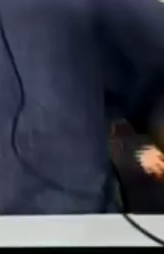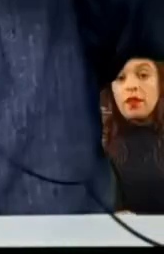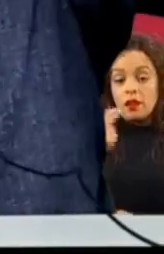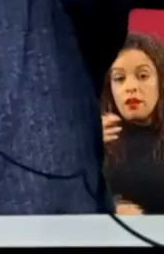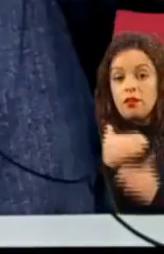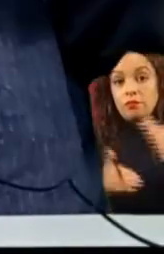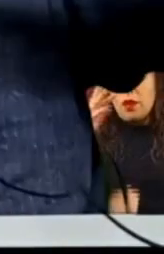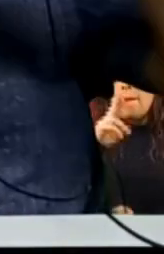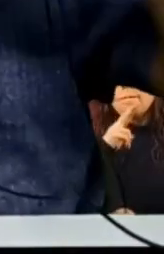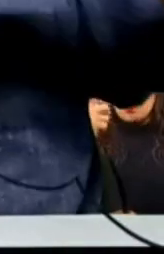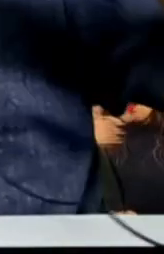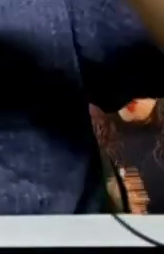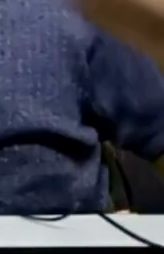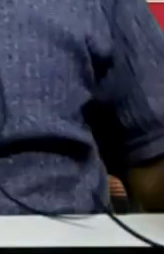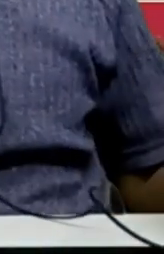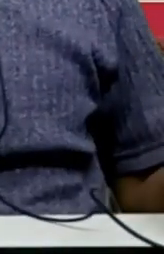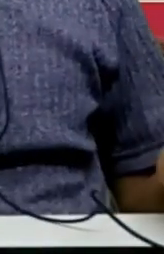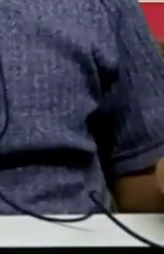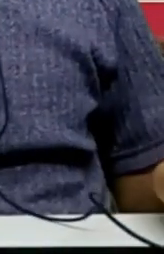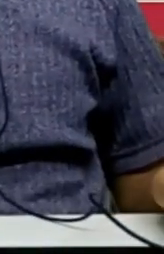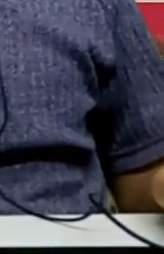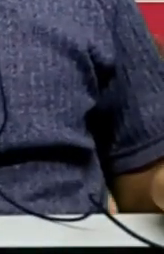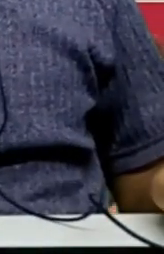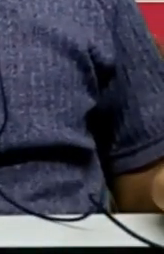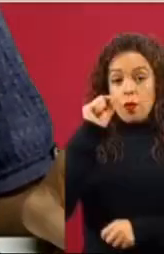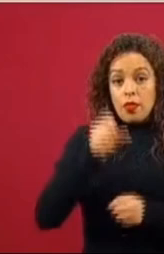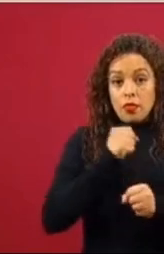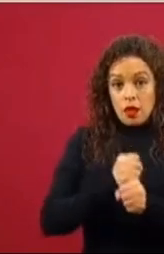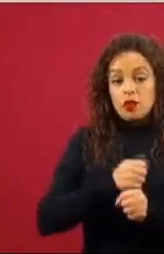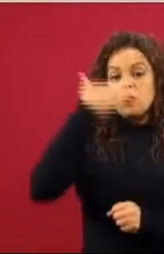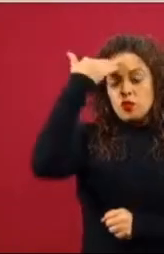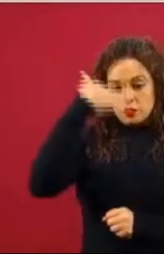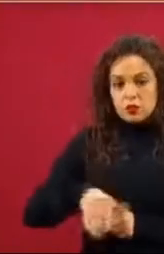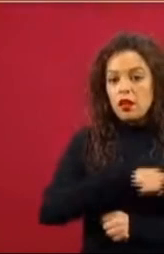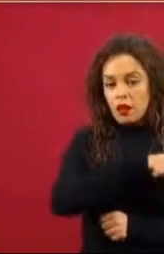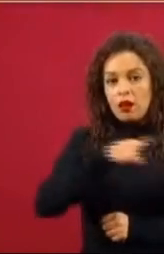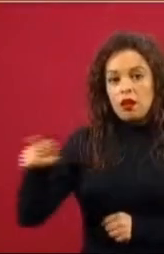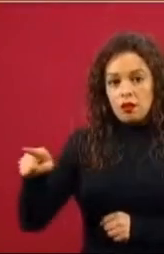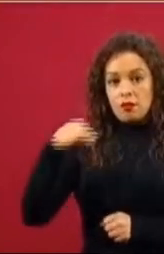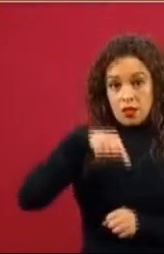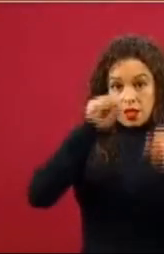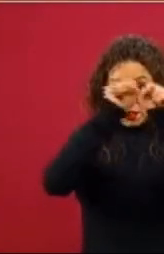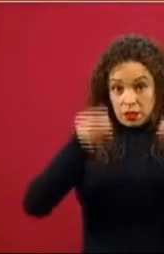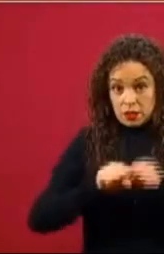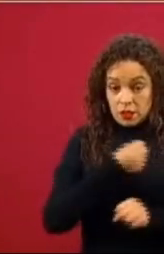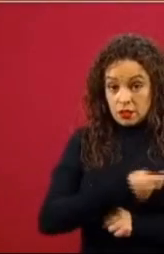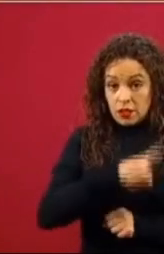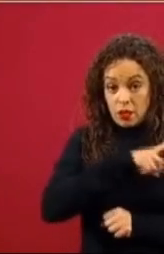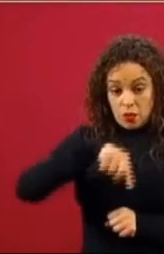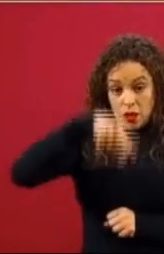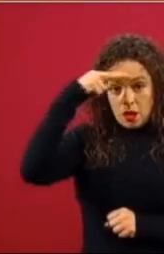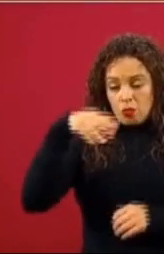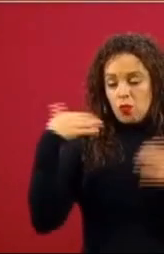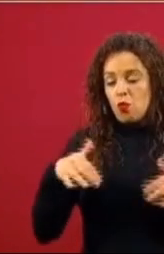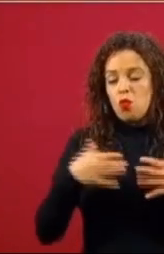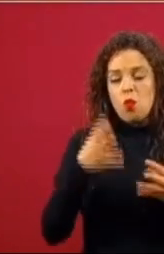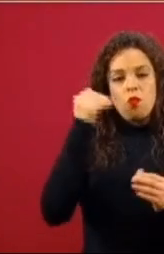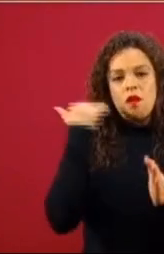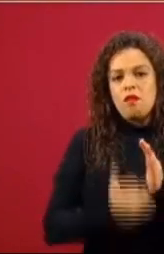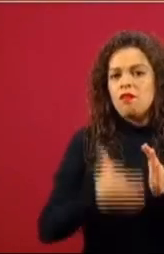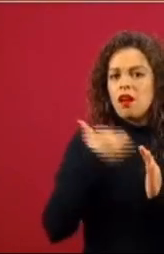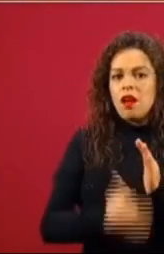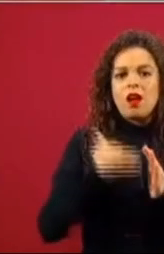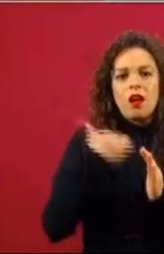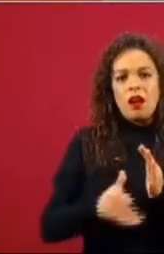Vean al gordito Que está aquí A tu estoy yo Ha reconocido Que el sistema De salud De México Tiene un grado Muy importante De deterioro Por falta de inversión